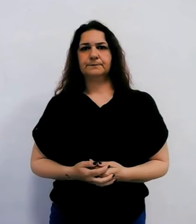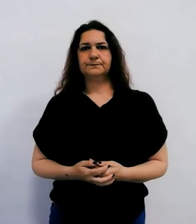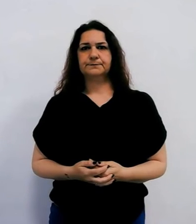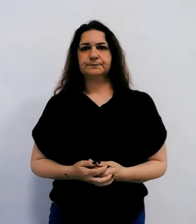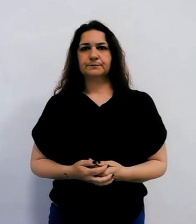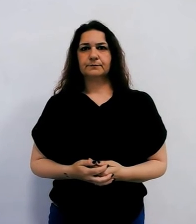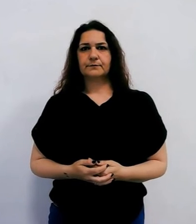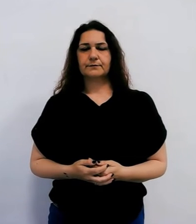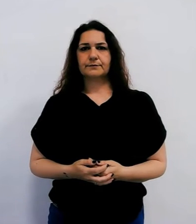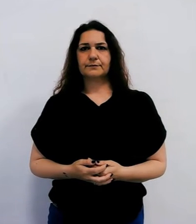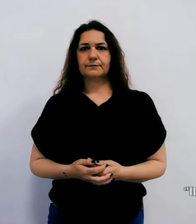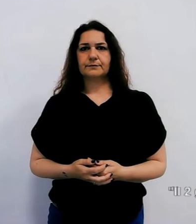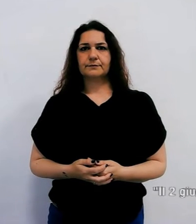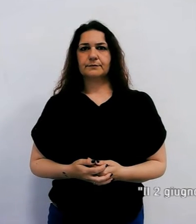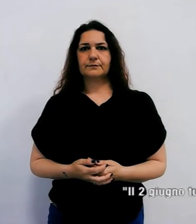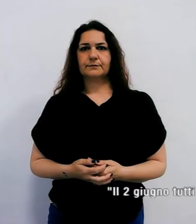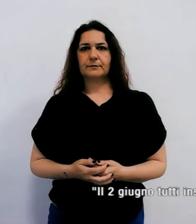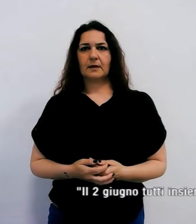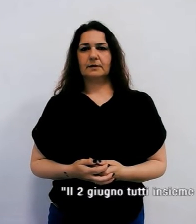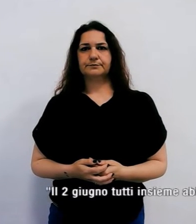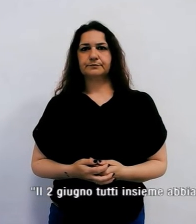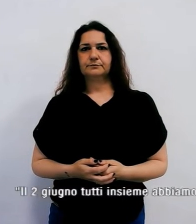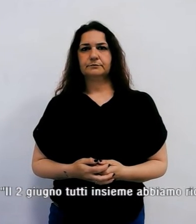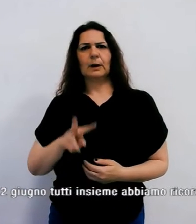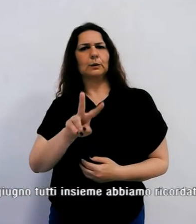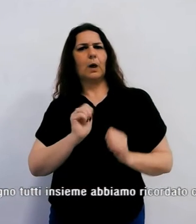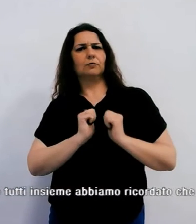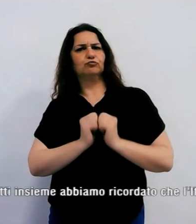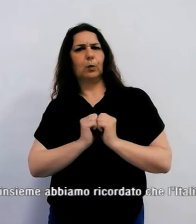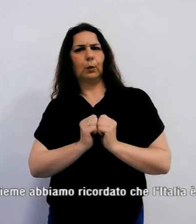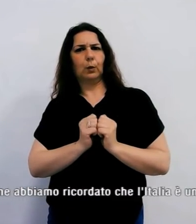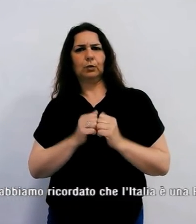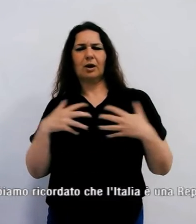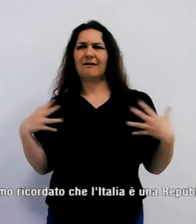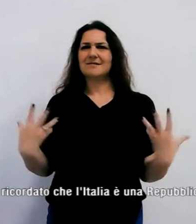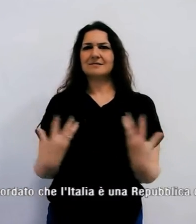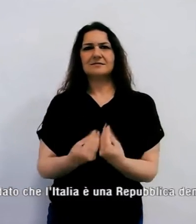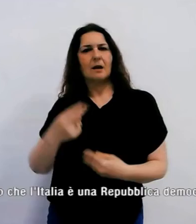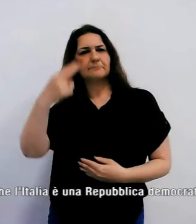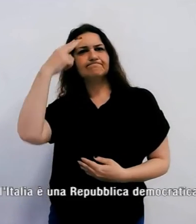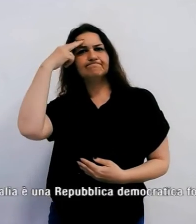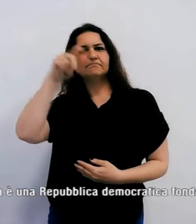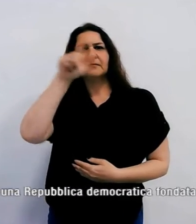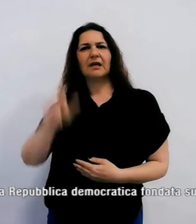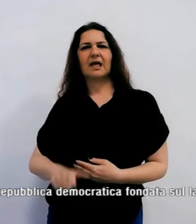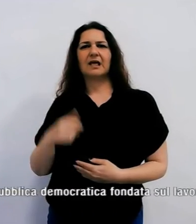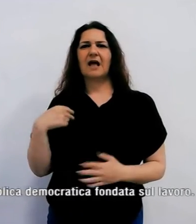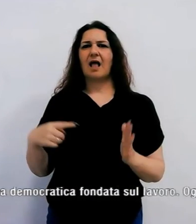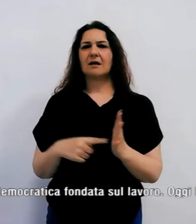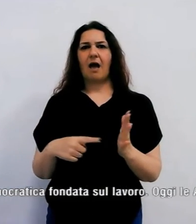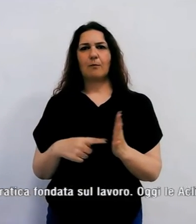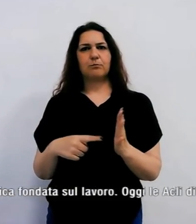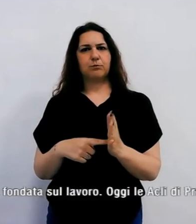Il 2 giugno tutti insieme abbiamo ricordato che l'Italia è una Repubblica democratica fondata sul lavoro.